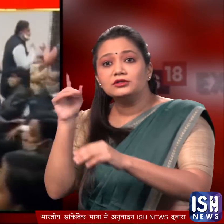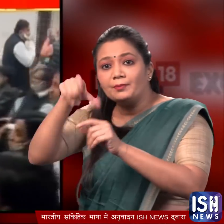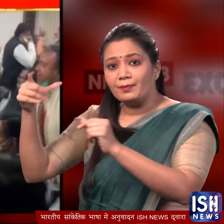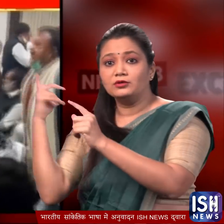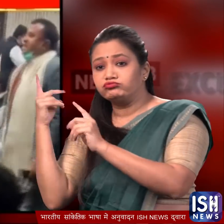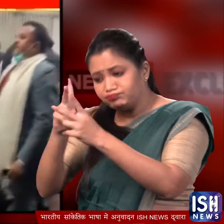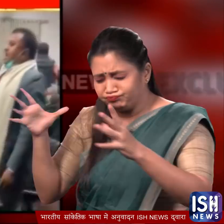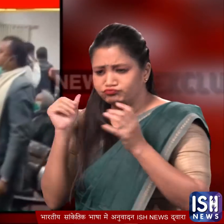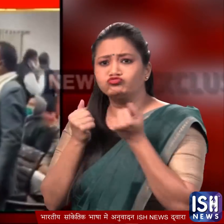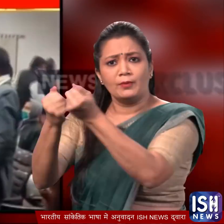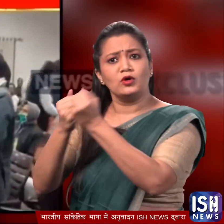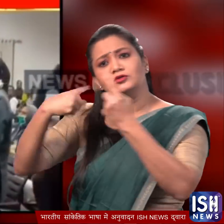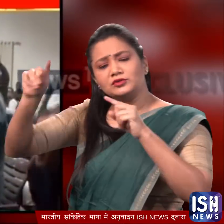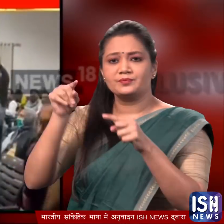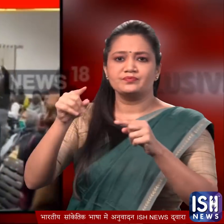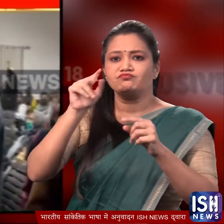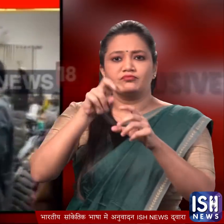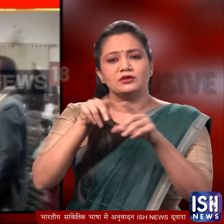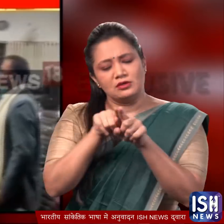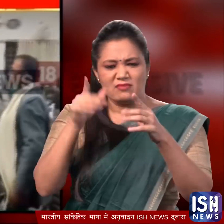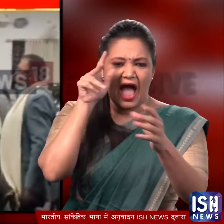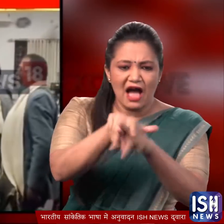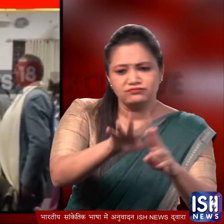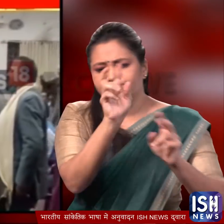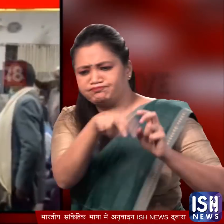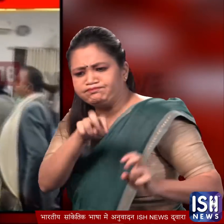पार्टी के कई कारेकर्ता उठ खड़े हुए और बैठक बीच में ही छोड़कर जाने लगे